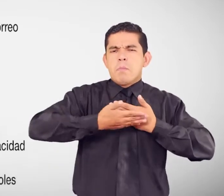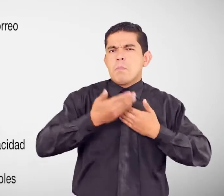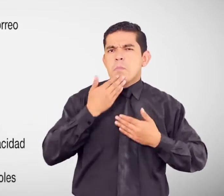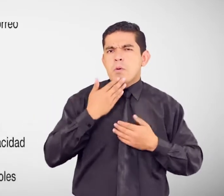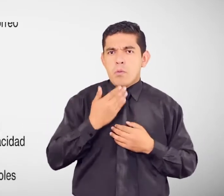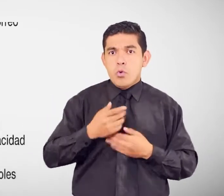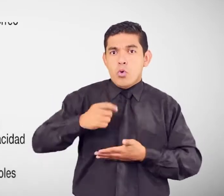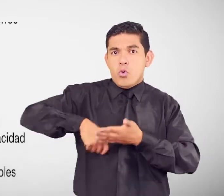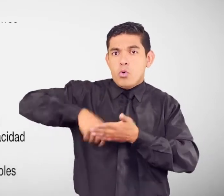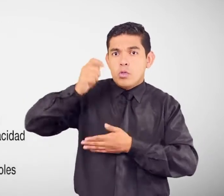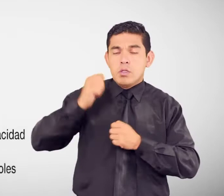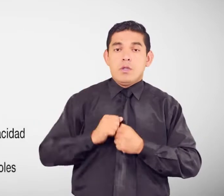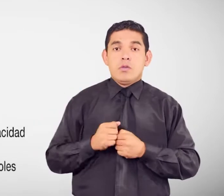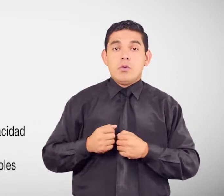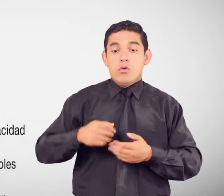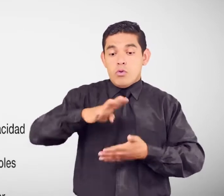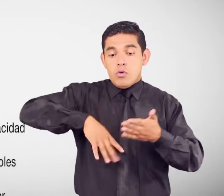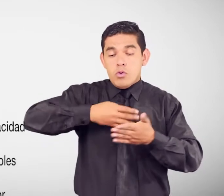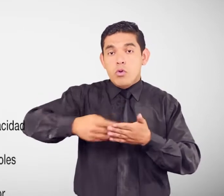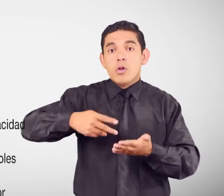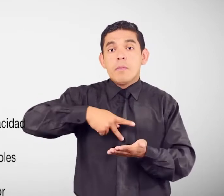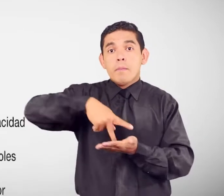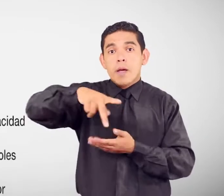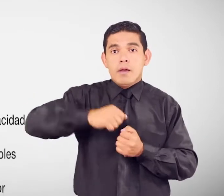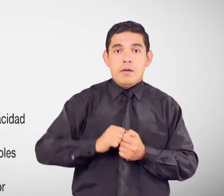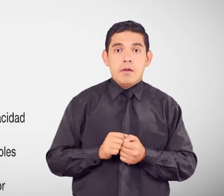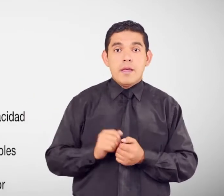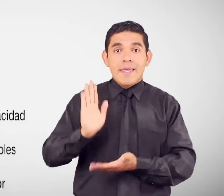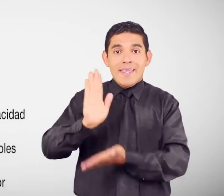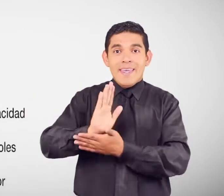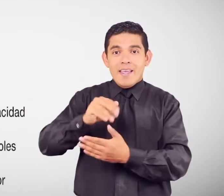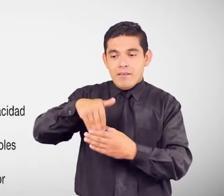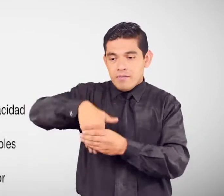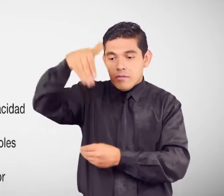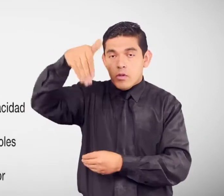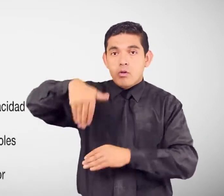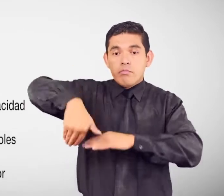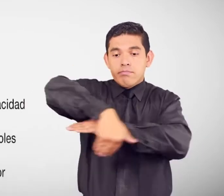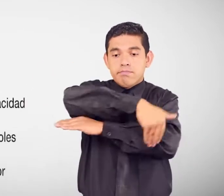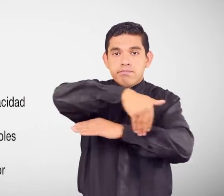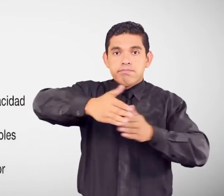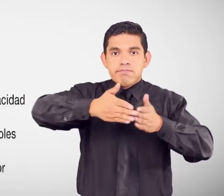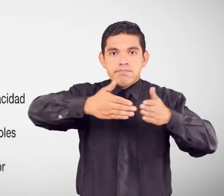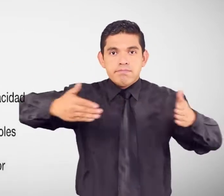Roles de pago Mecanizado del IES Croquis de la dirección Del empleador Persona o empresa